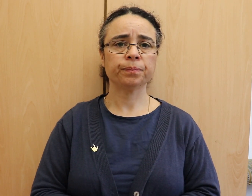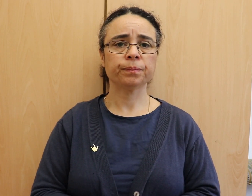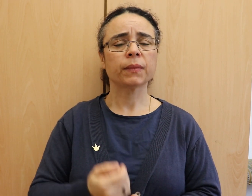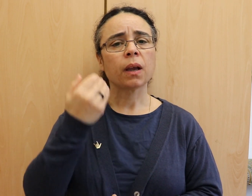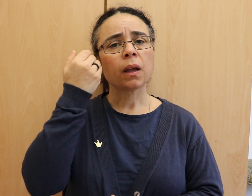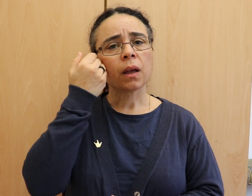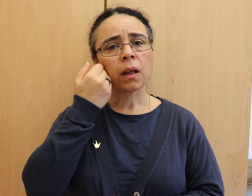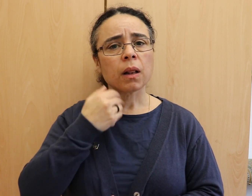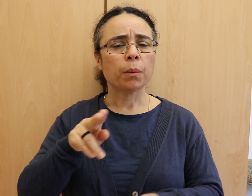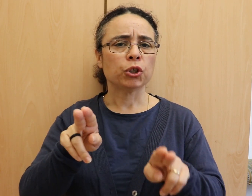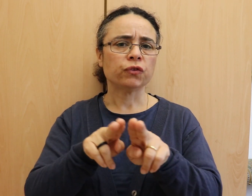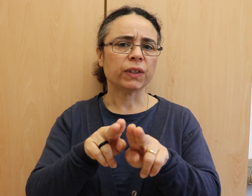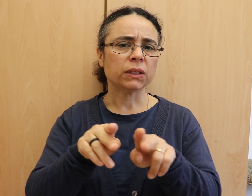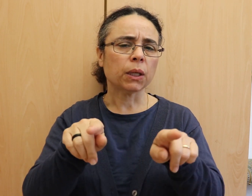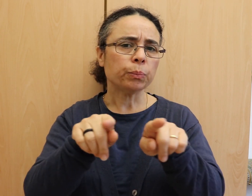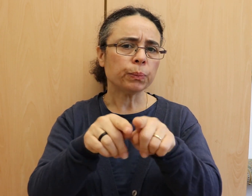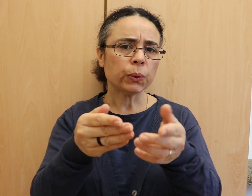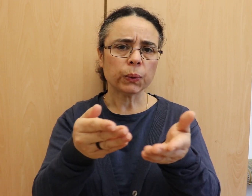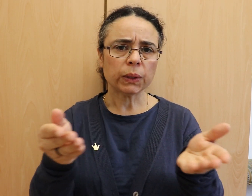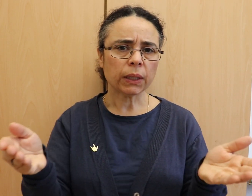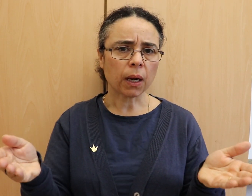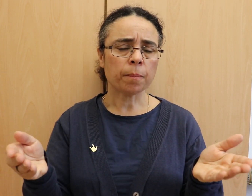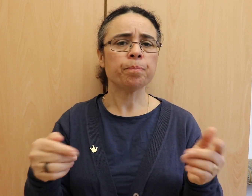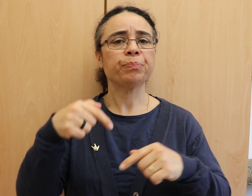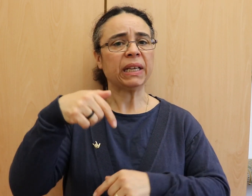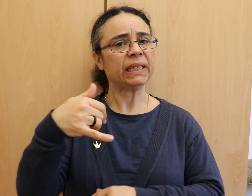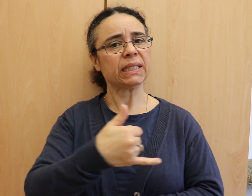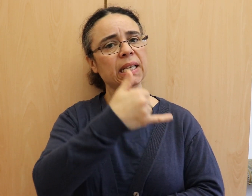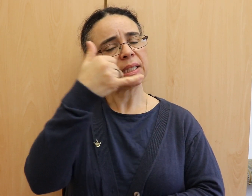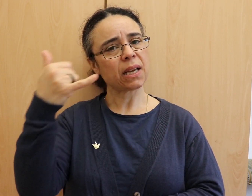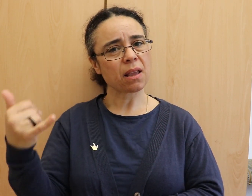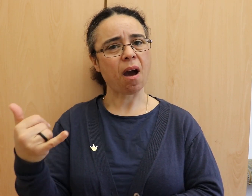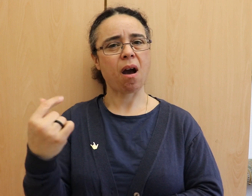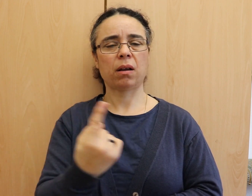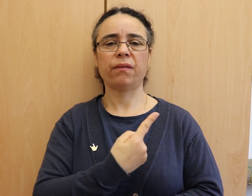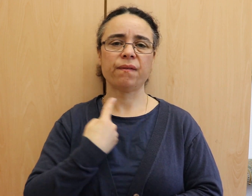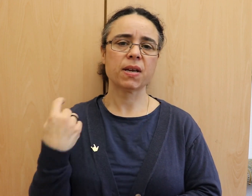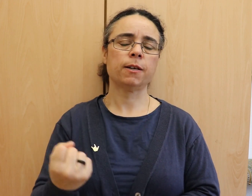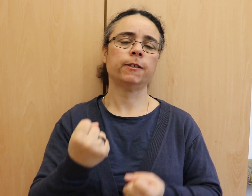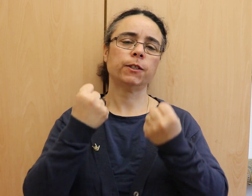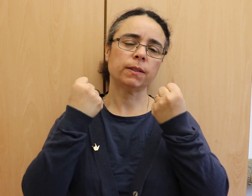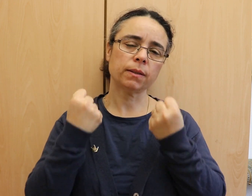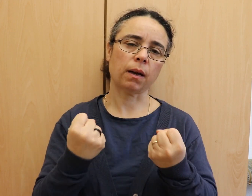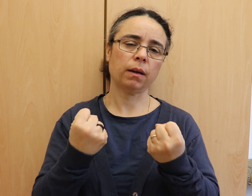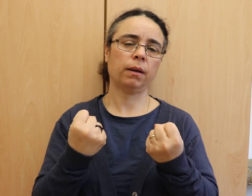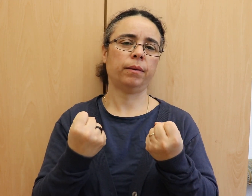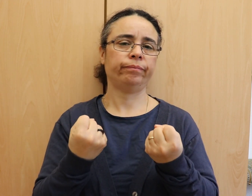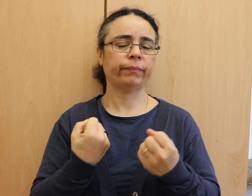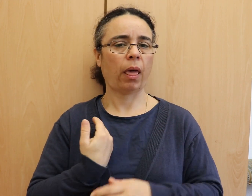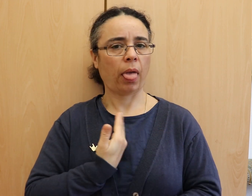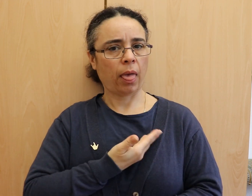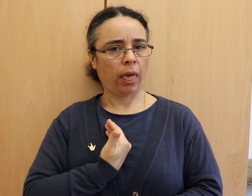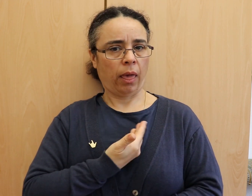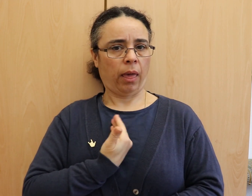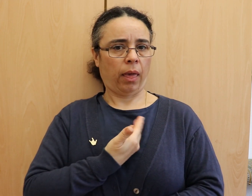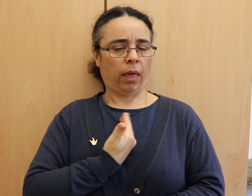liebe Brüder, in diesem Jahr wird der Zwiespalt von zwischenmenschlicher Nähe und Abstand,